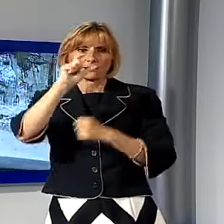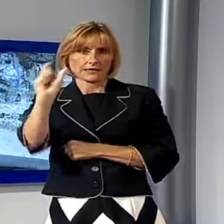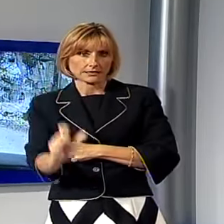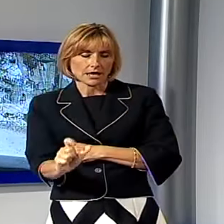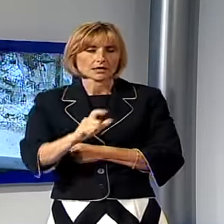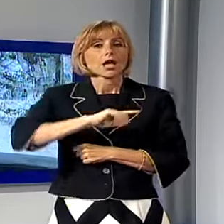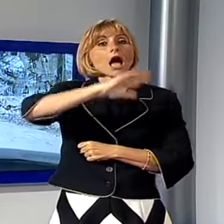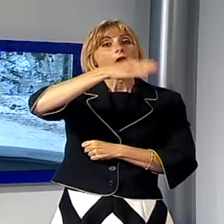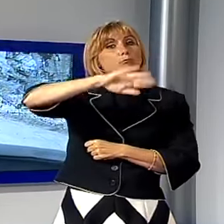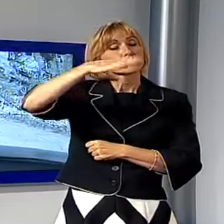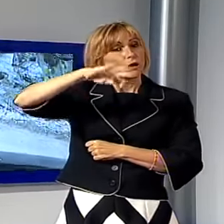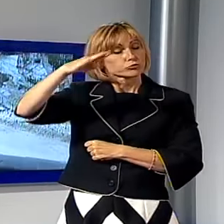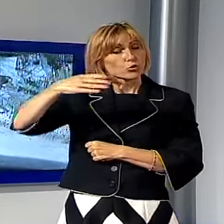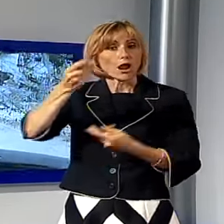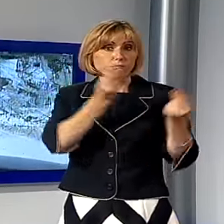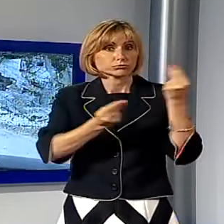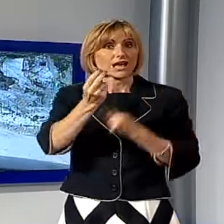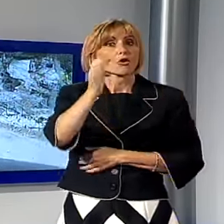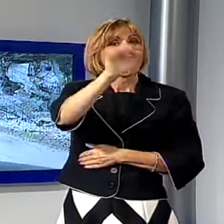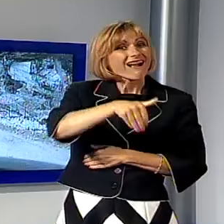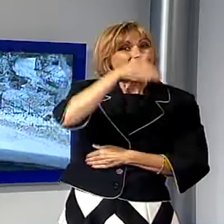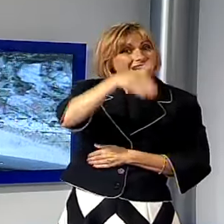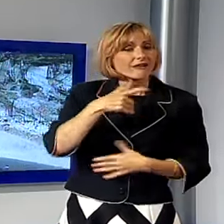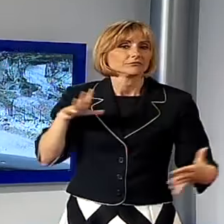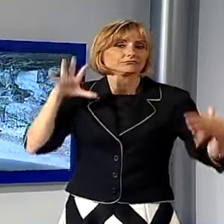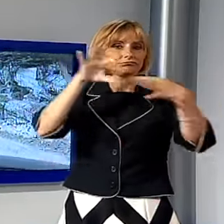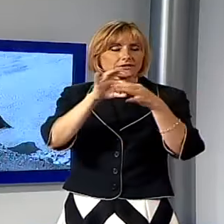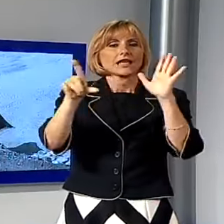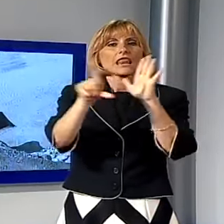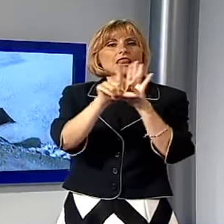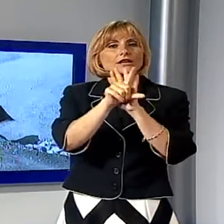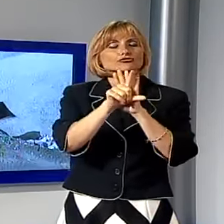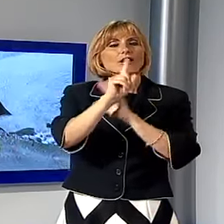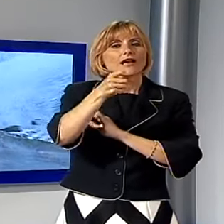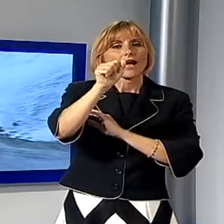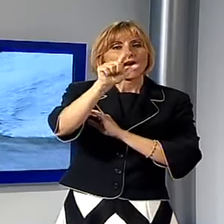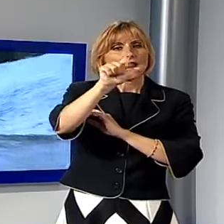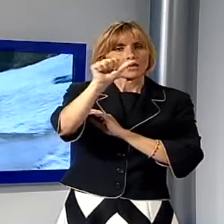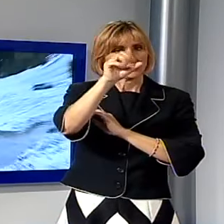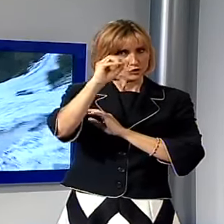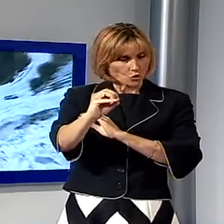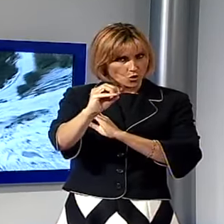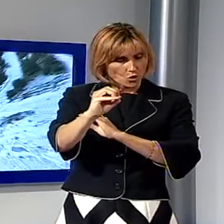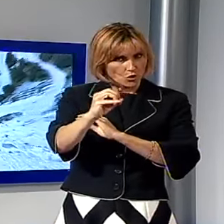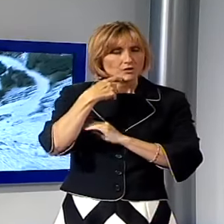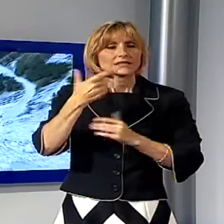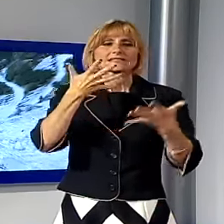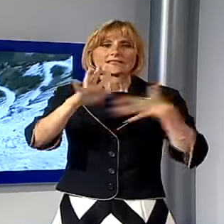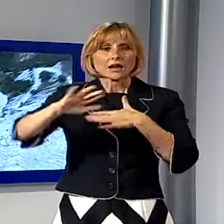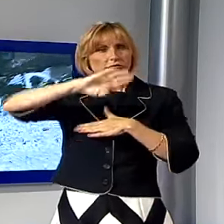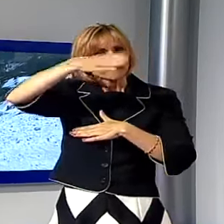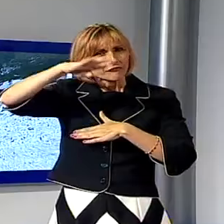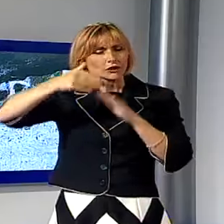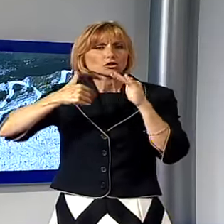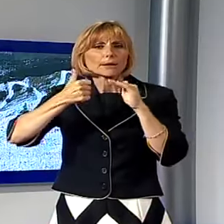Apuane il cosiddetto piano cave in applicazione alla legge Galasso del 1985 salvaguarda le vette e le creste oltre